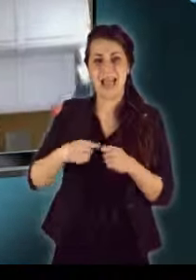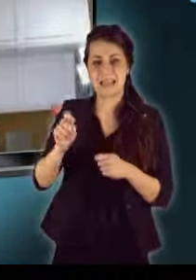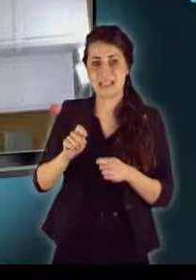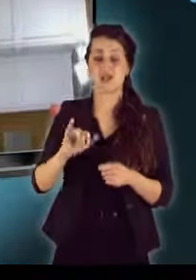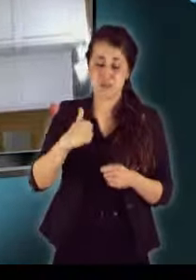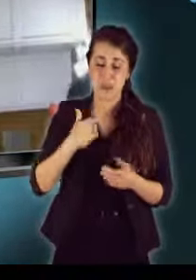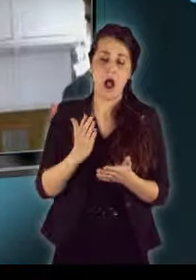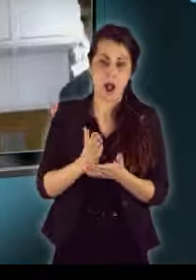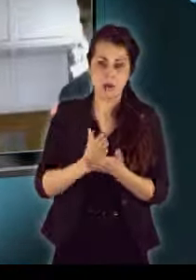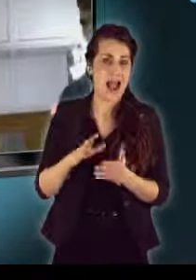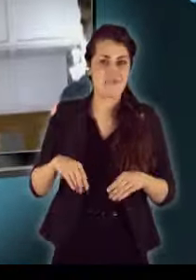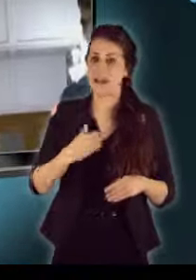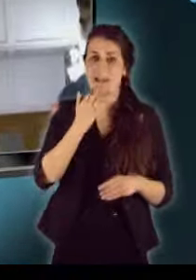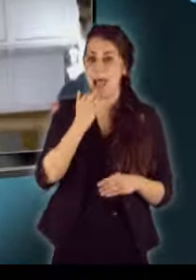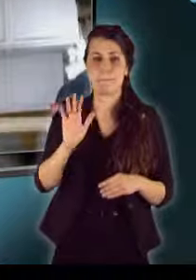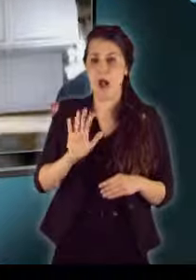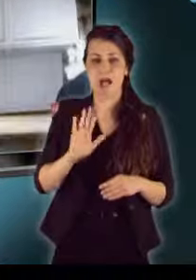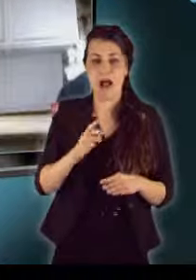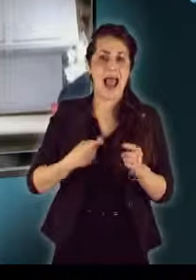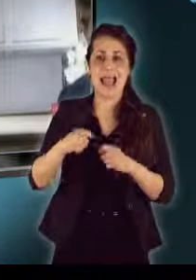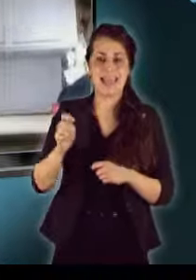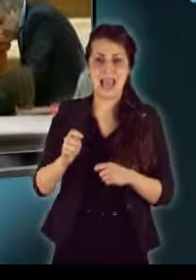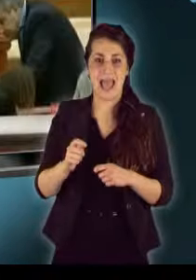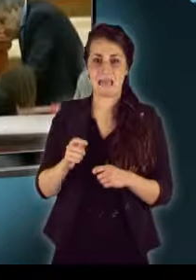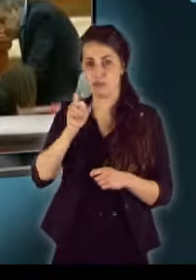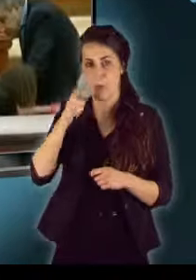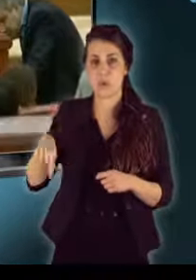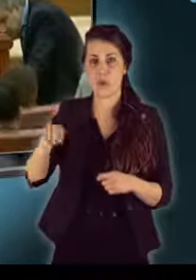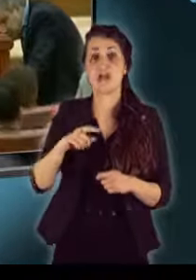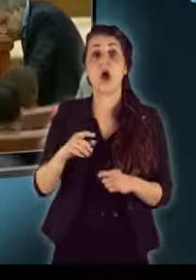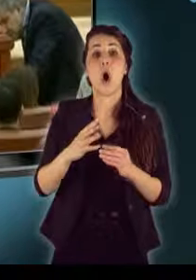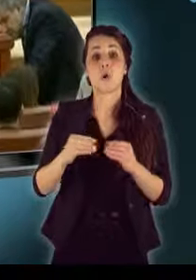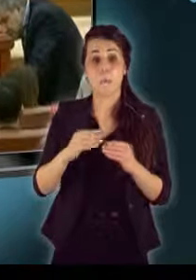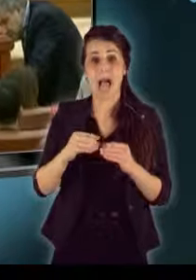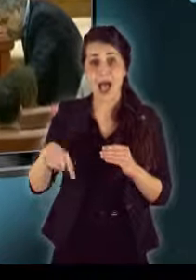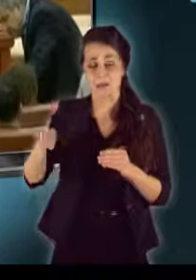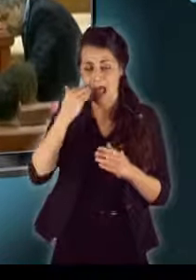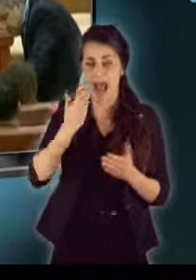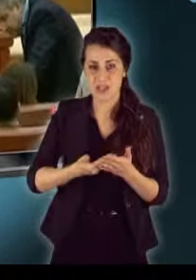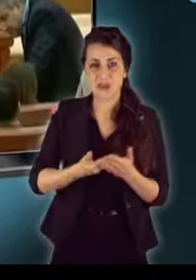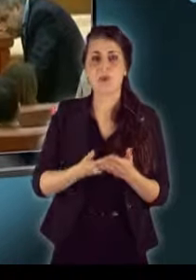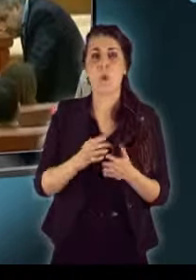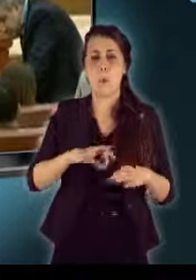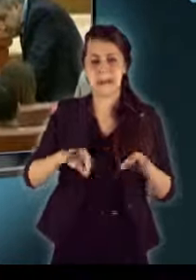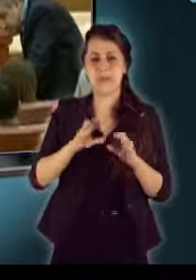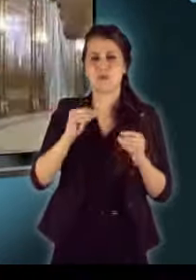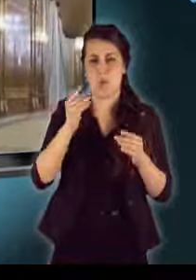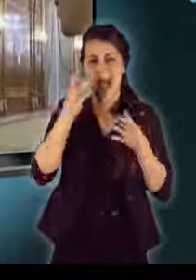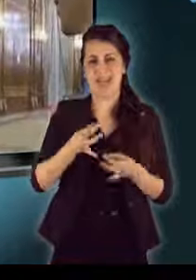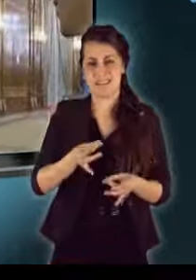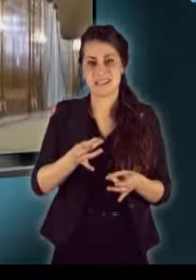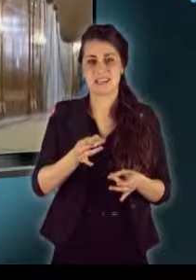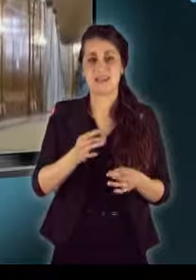mihez alkalmazkodunk, tehát nem akarjuk mi se elégetni őket. A román honatják ugyanakkor elismerik, hogy az országban sokan hisznek a